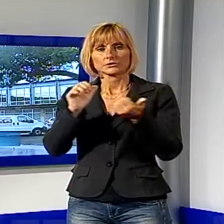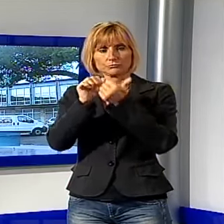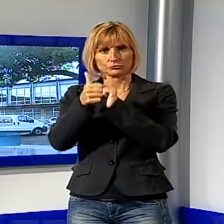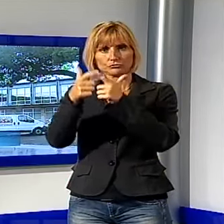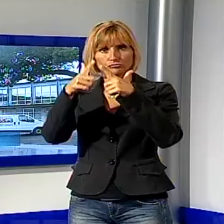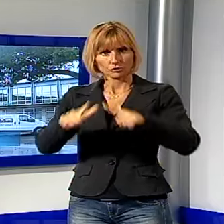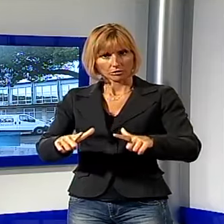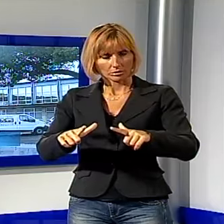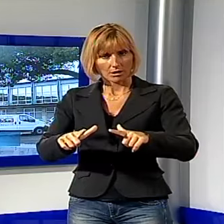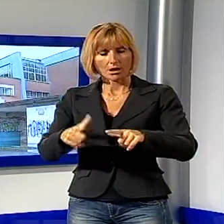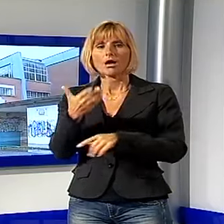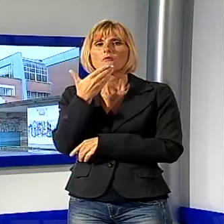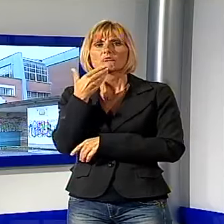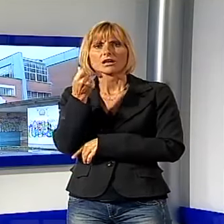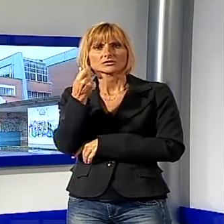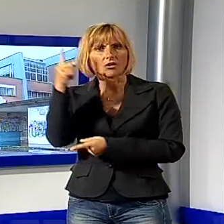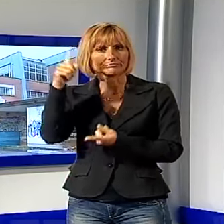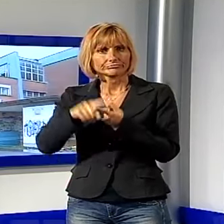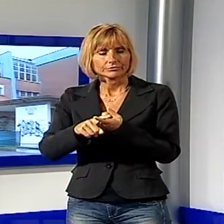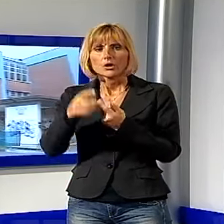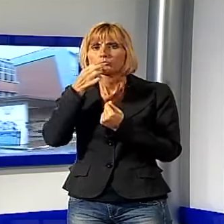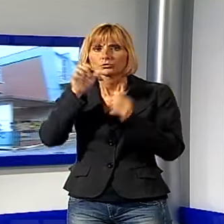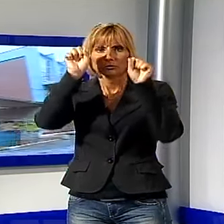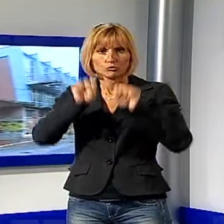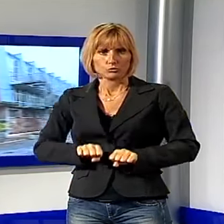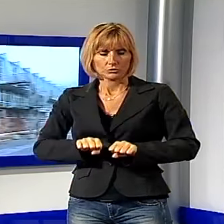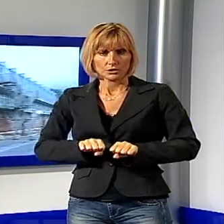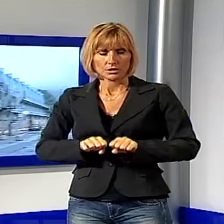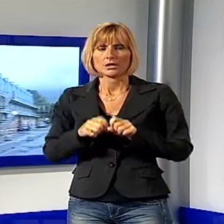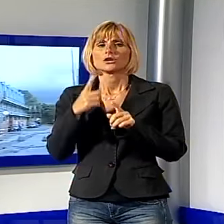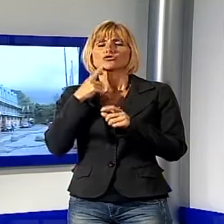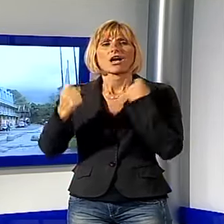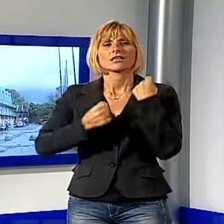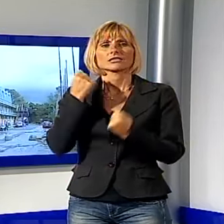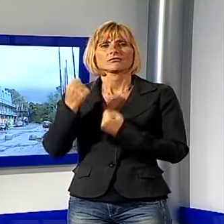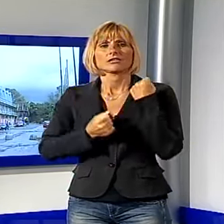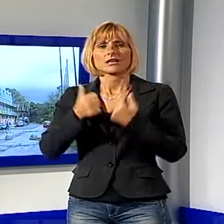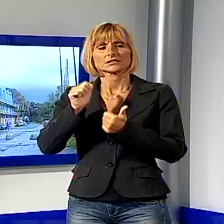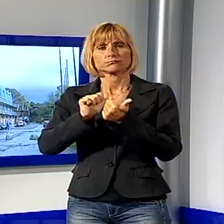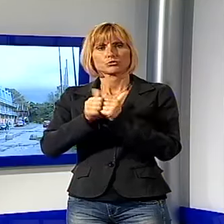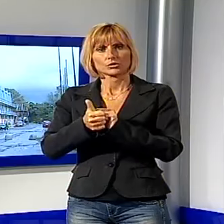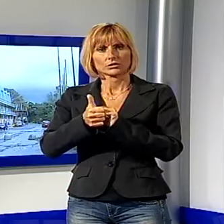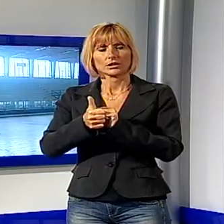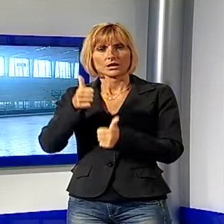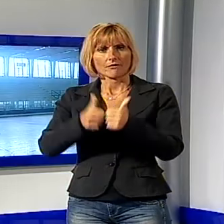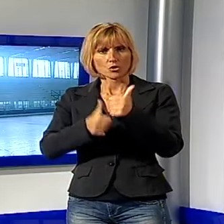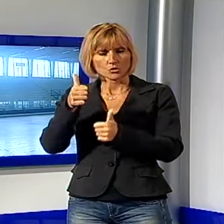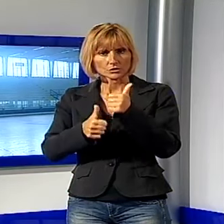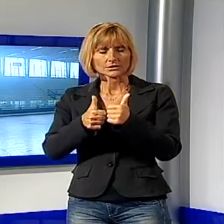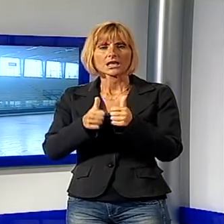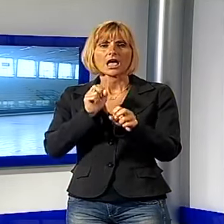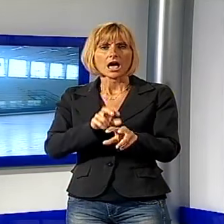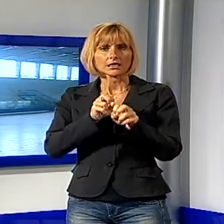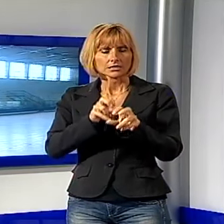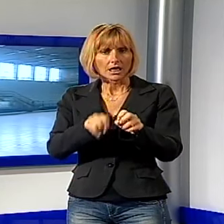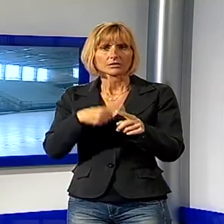città, infatti per mancanza di soldi potrebbe chiudere gli impianti, bloccando l'attività agonistica di migliaia di atleti e creando